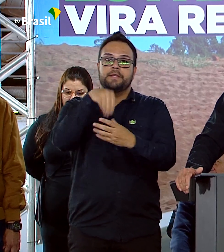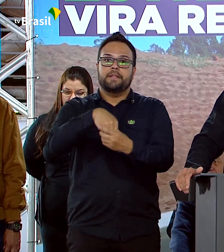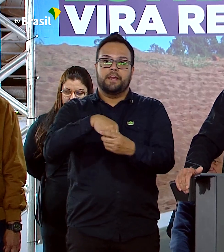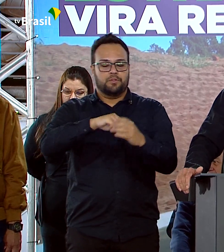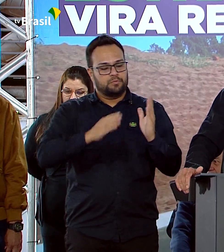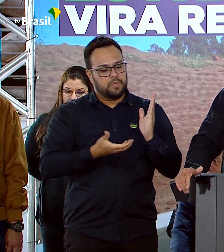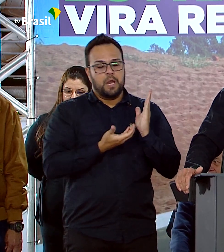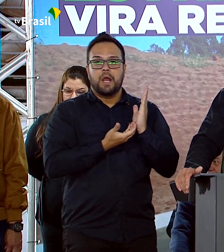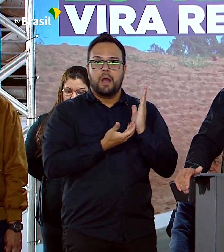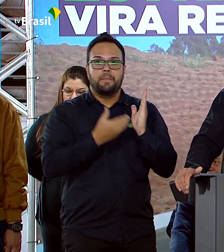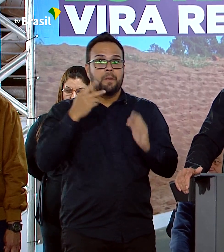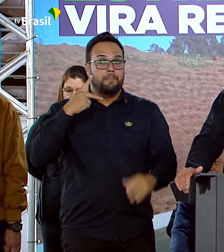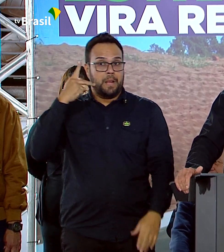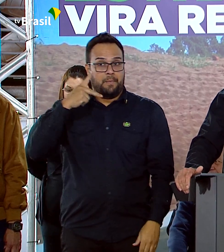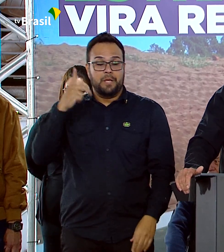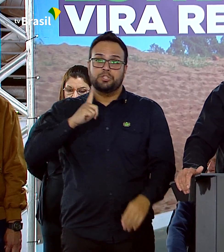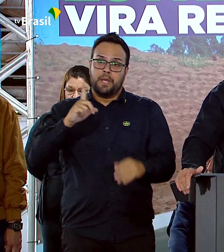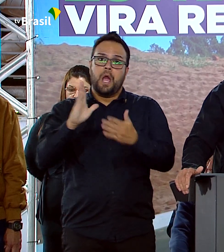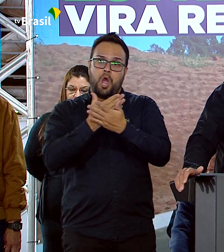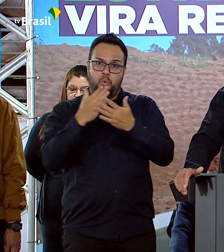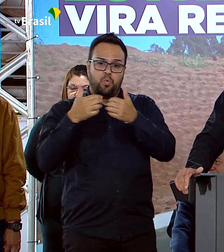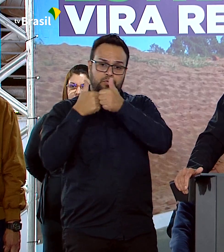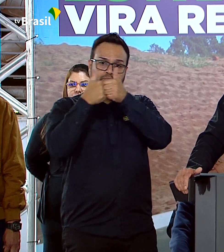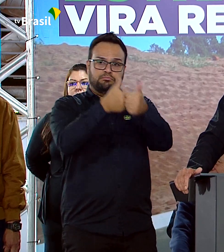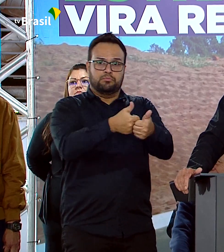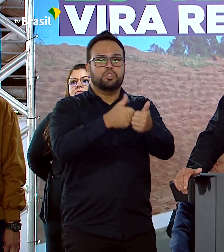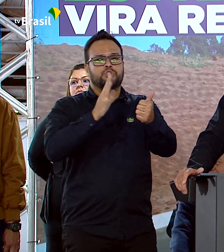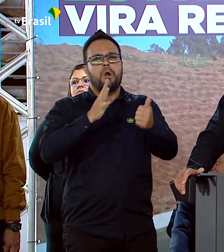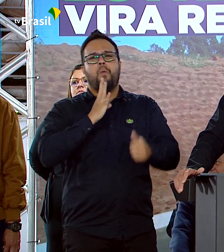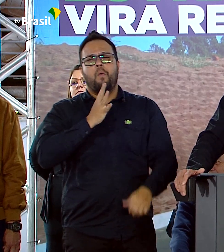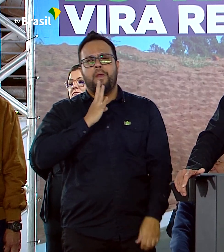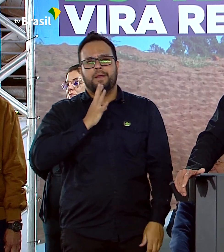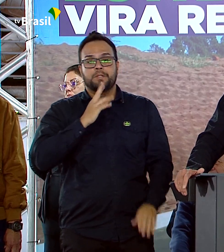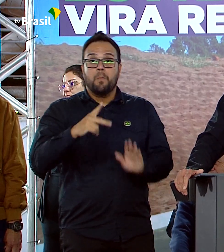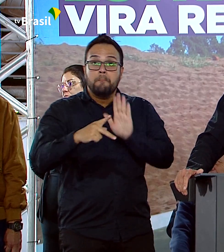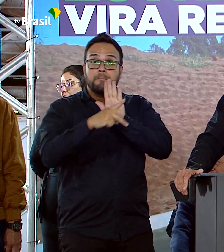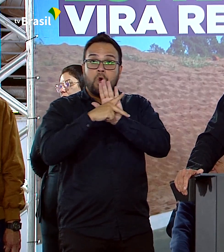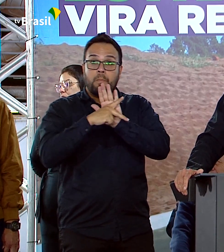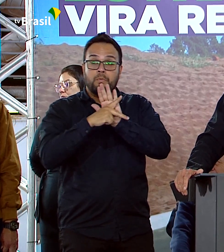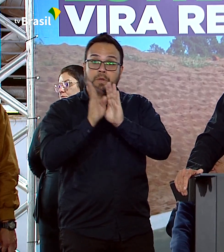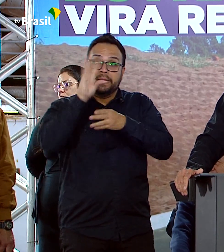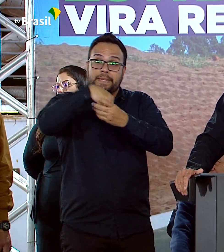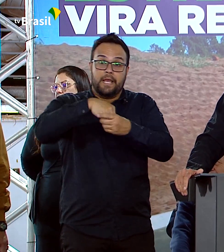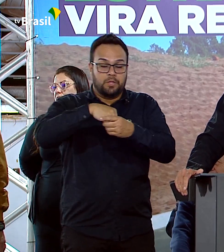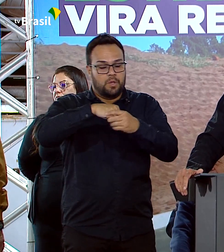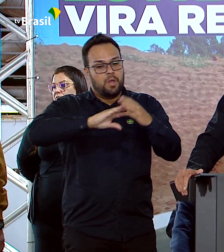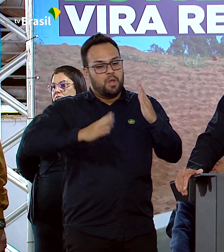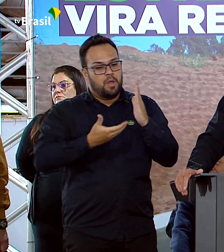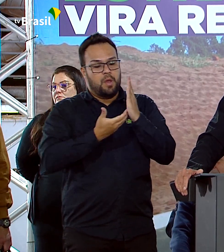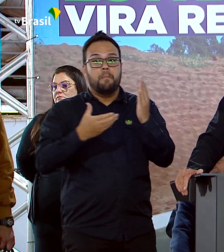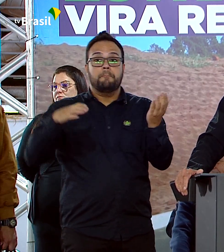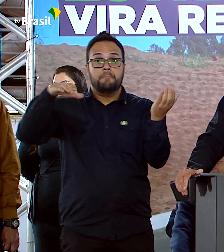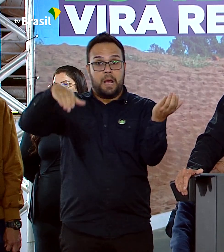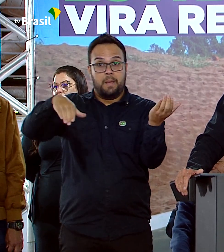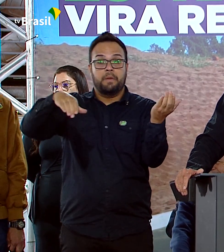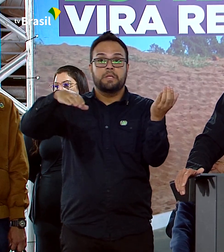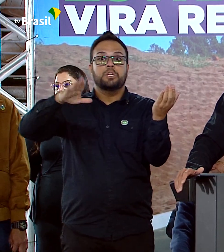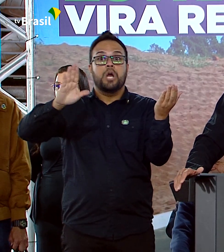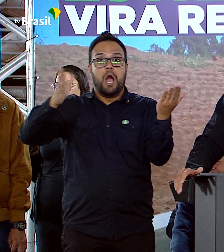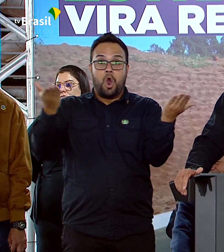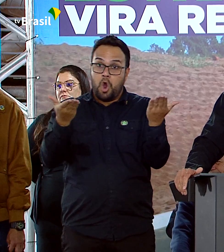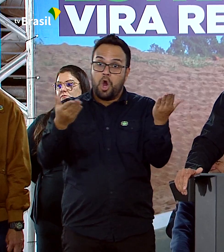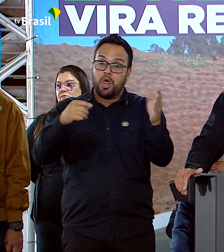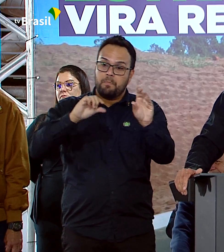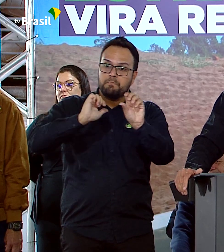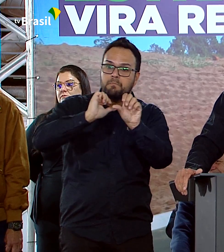Acompanhado de alguns parlamentares que aqui estão. O próprio Parlamento deu uma guinada bem mais